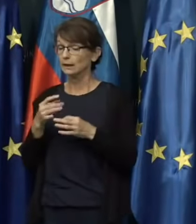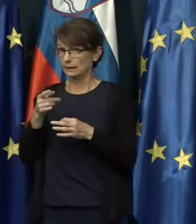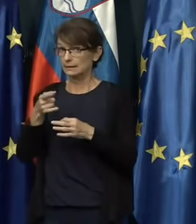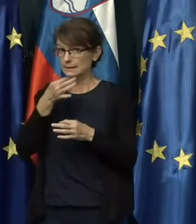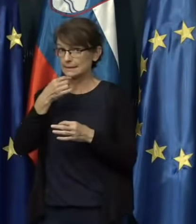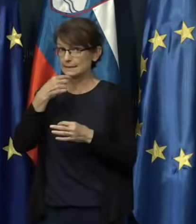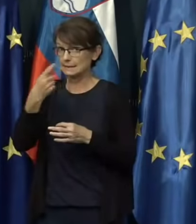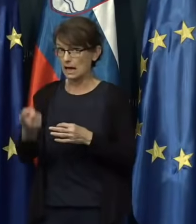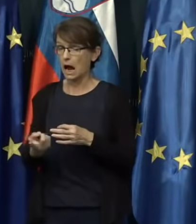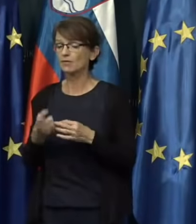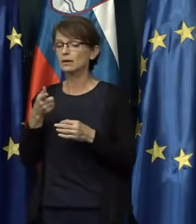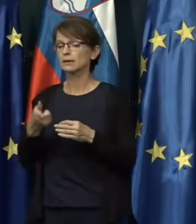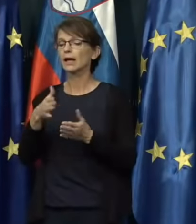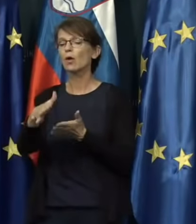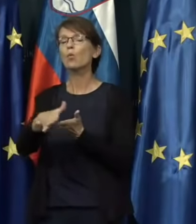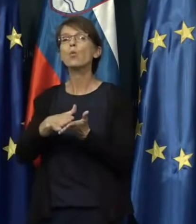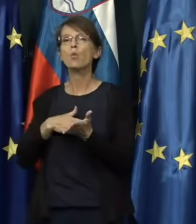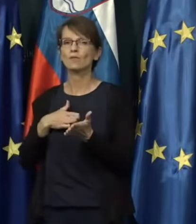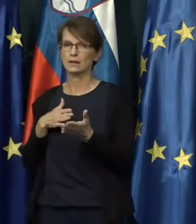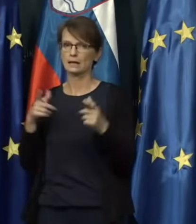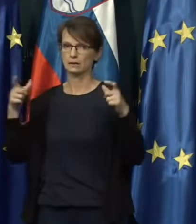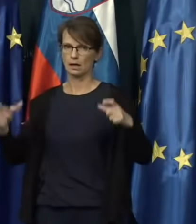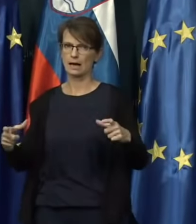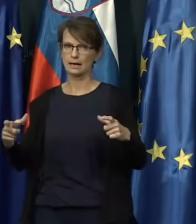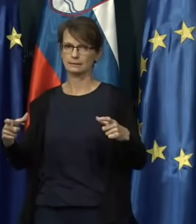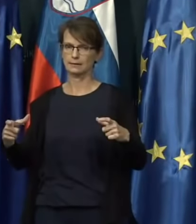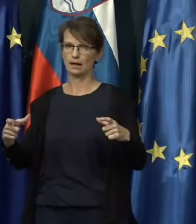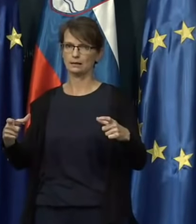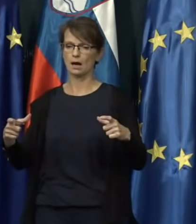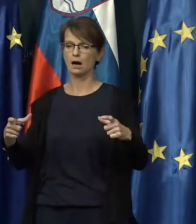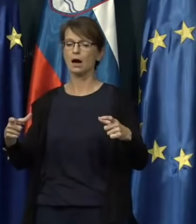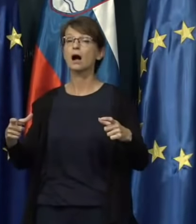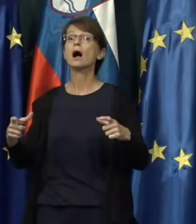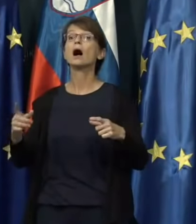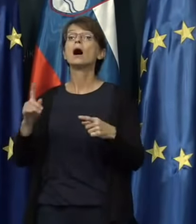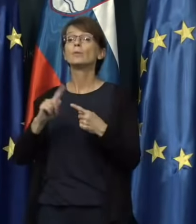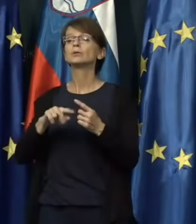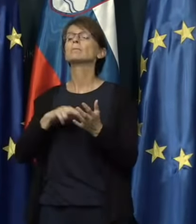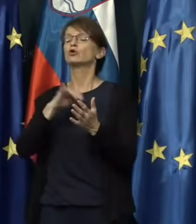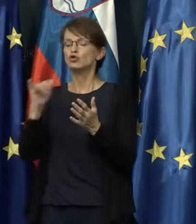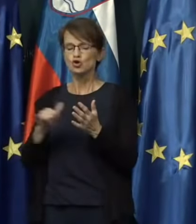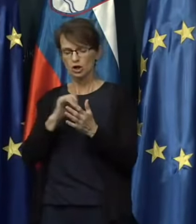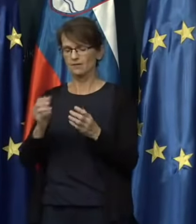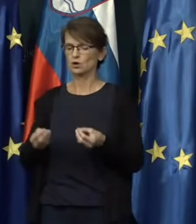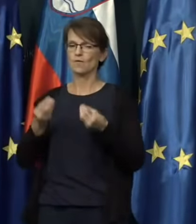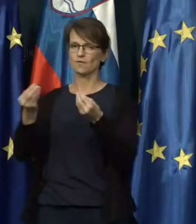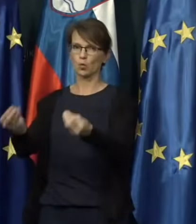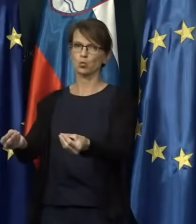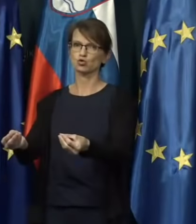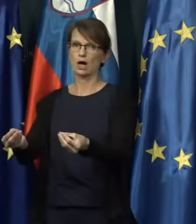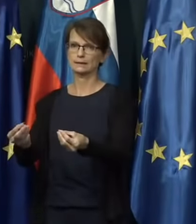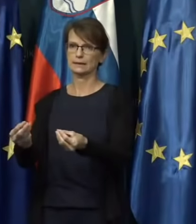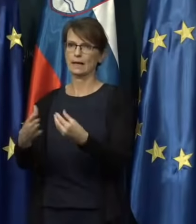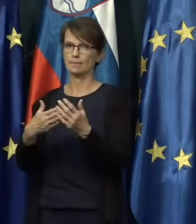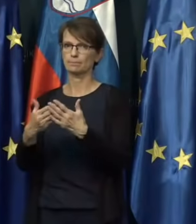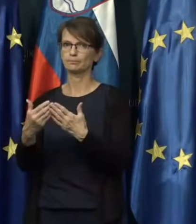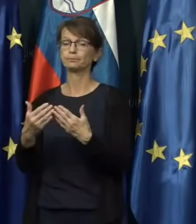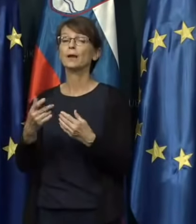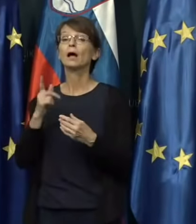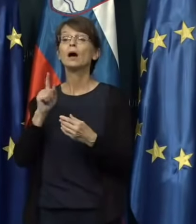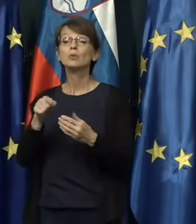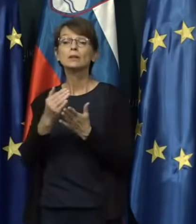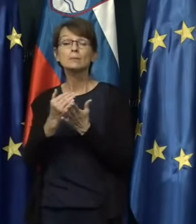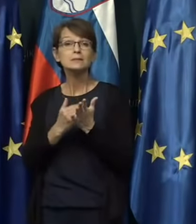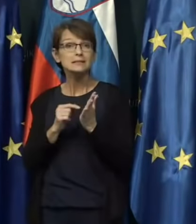je uvedena karantena in potem še vedno je uročanje. Zdaj zato za tem zakonom